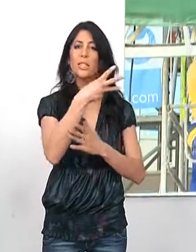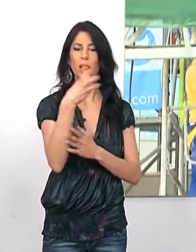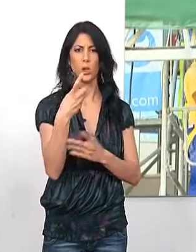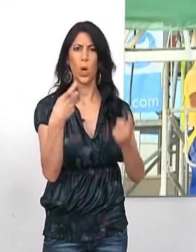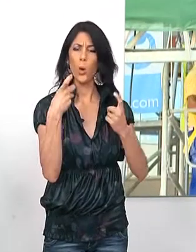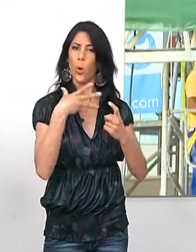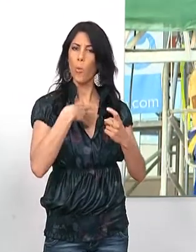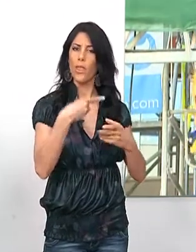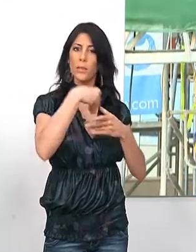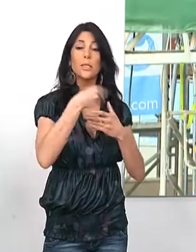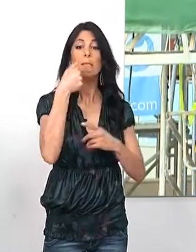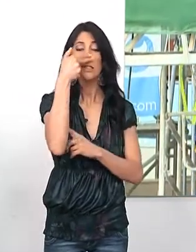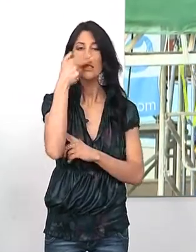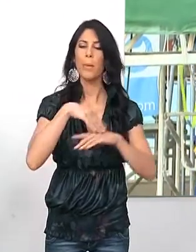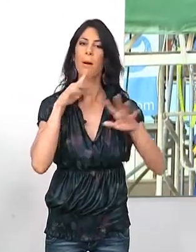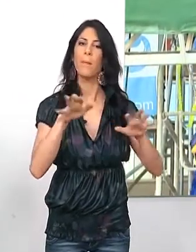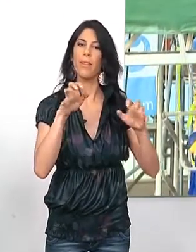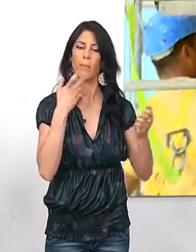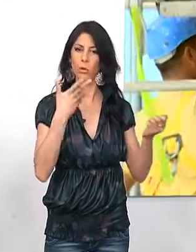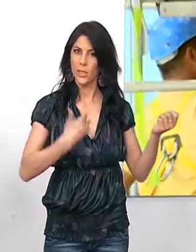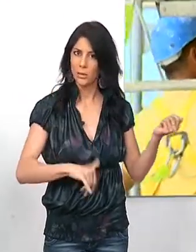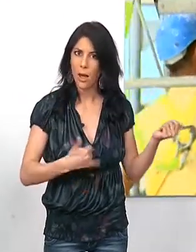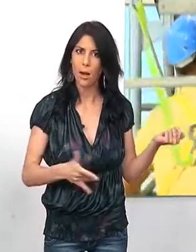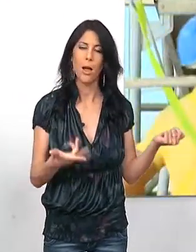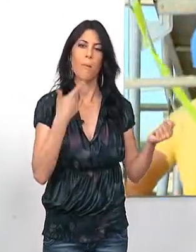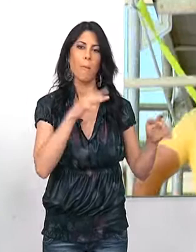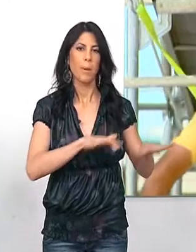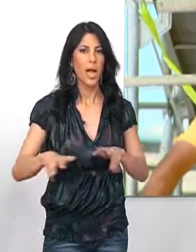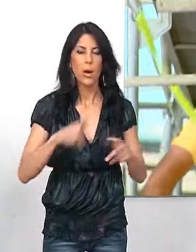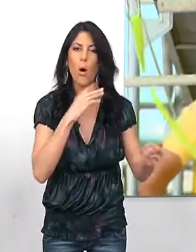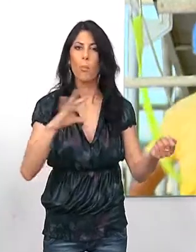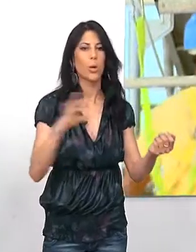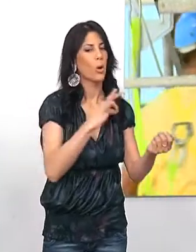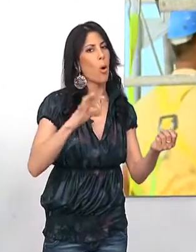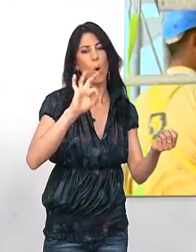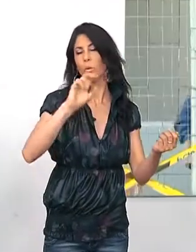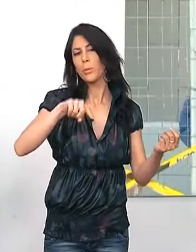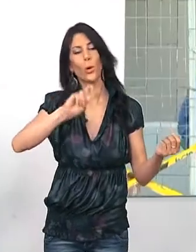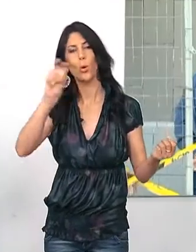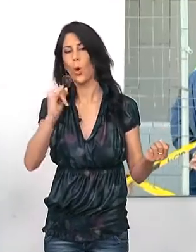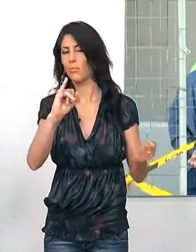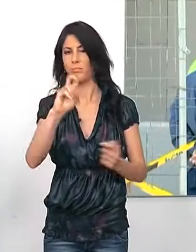unos 300 alumnos que estén interesados en aprender a tocar la guitarra, el piano, el violín o otros muchos instrumentos.